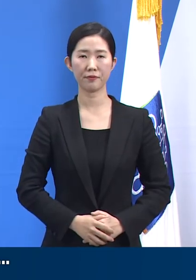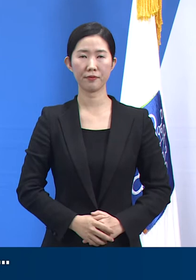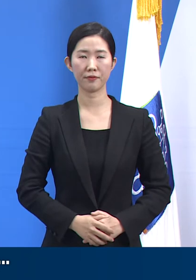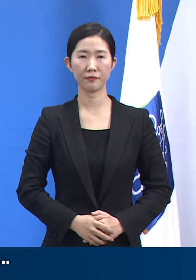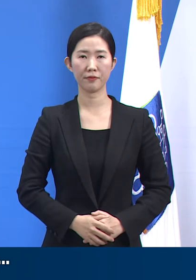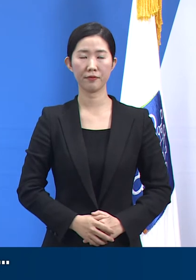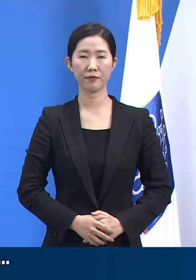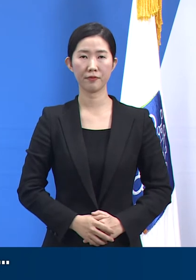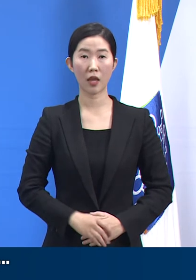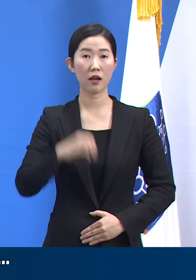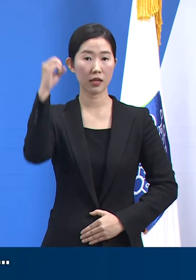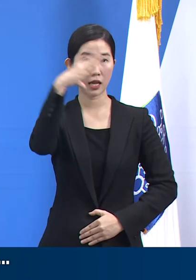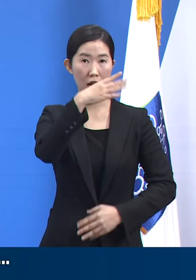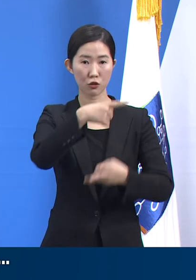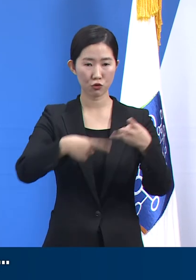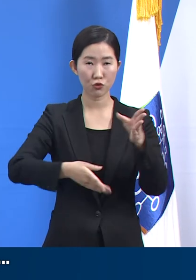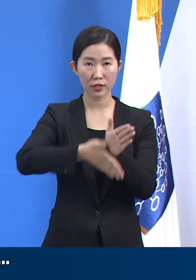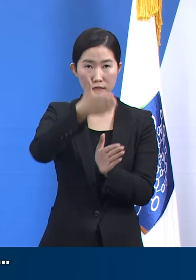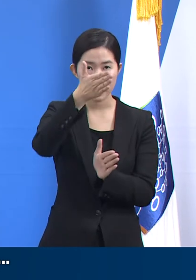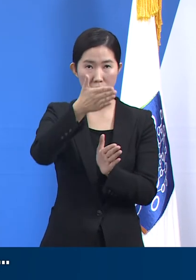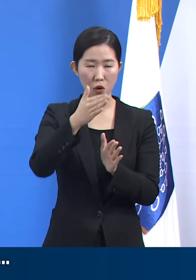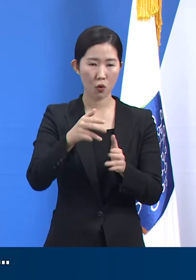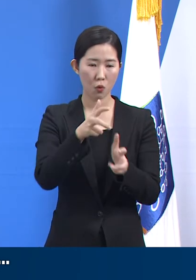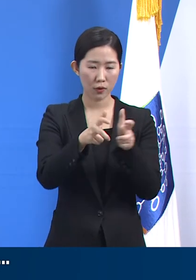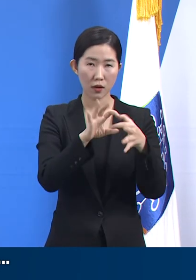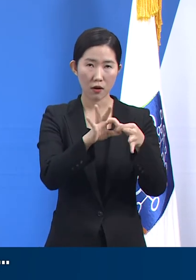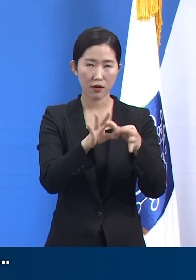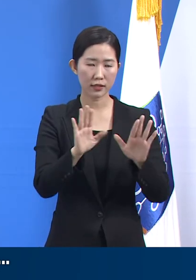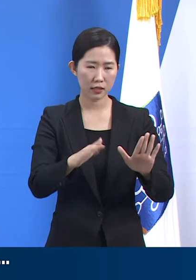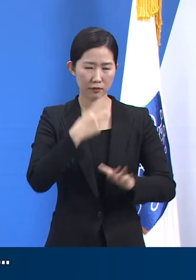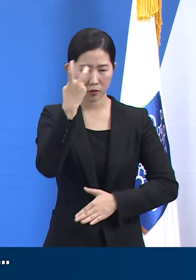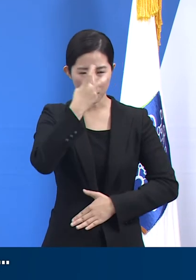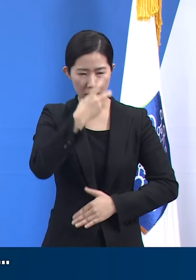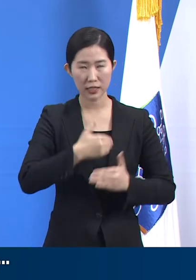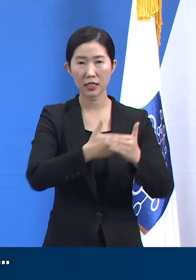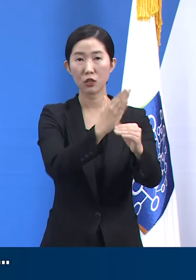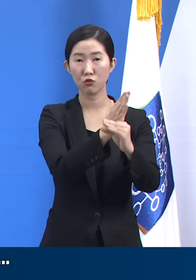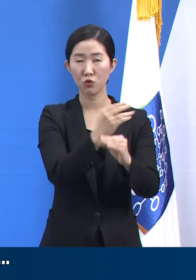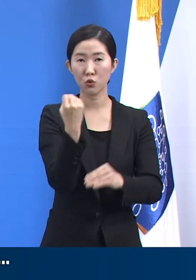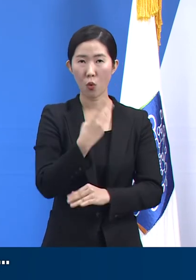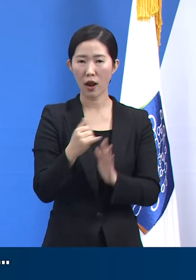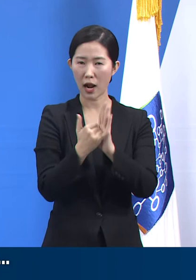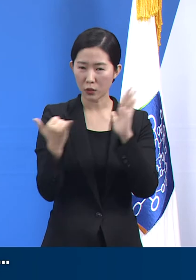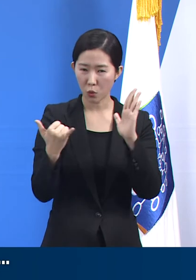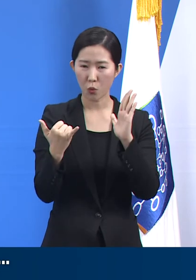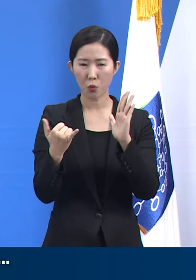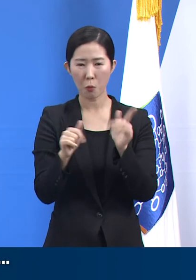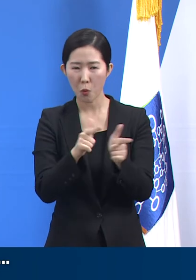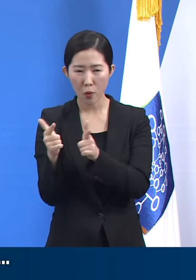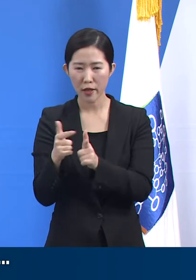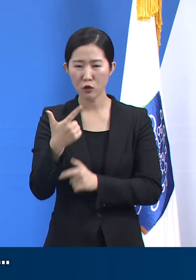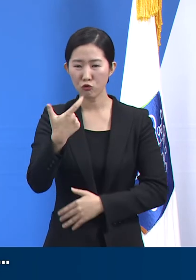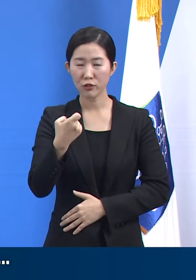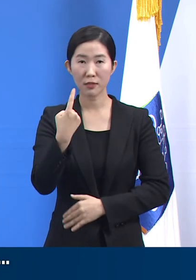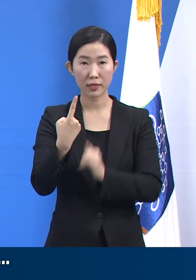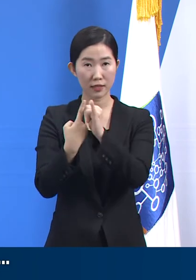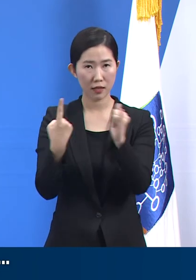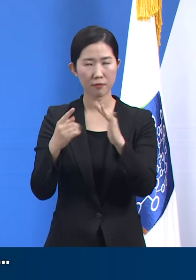현재 진단검사가 진행 중인 사람들이 있고 확진자의 가족 등 61명은 자가격리 조치를 받았습니다.